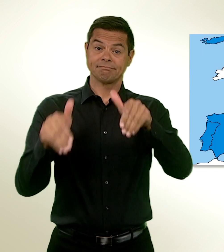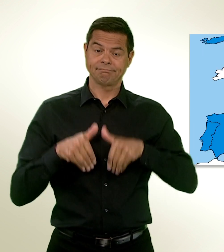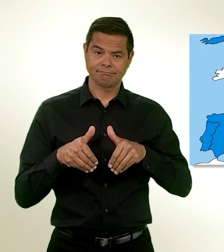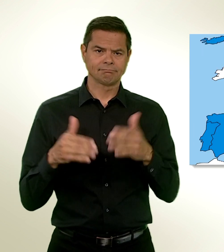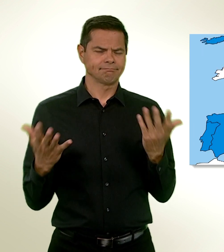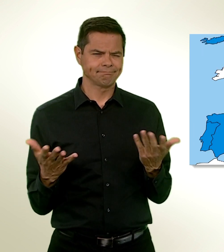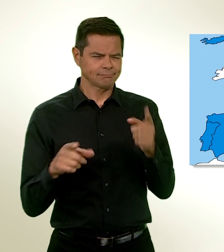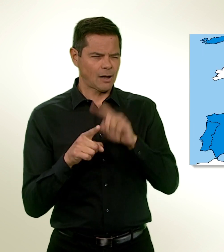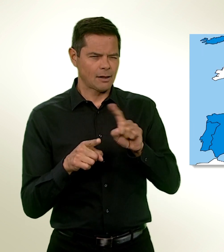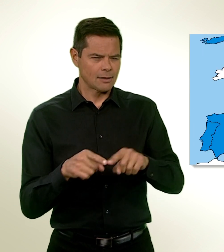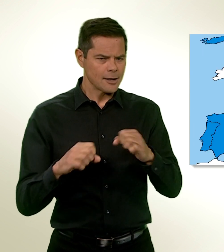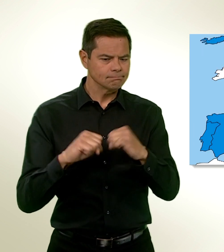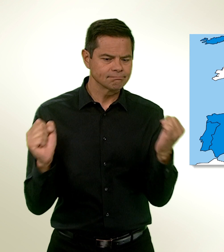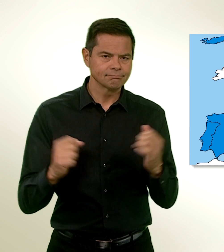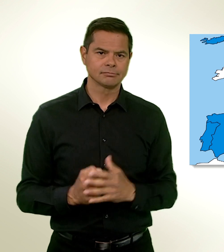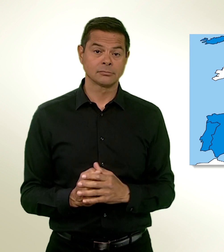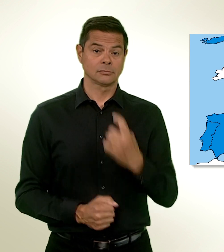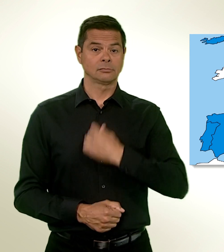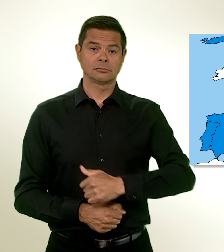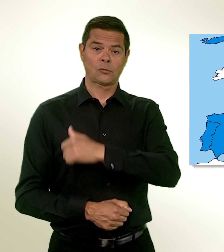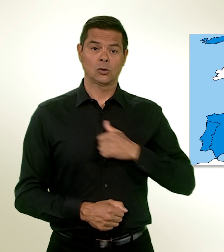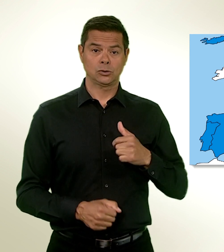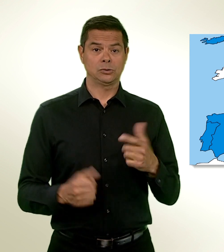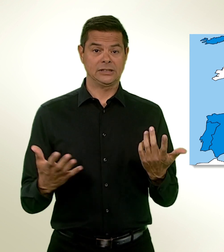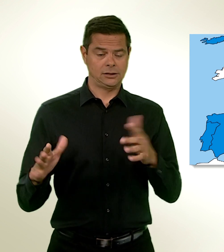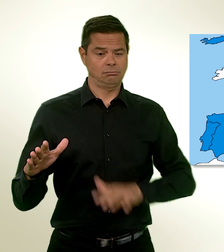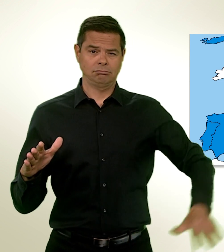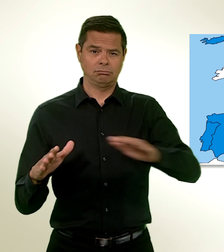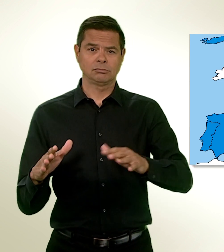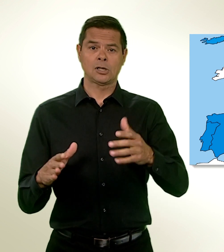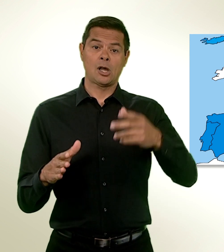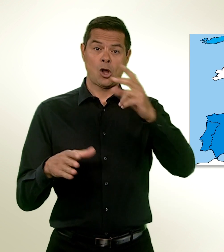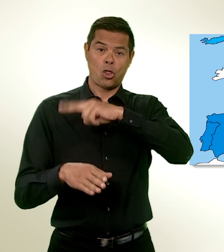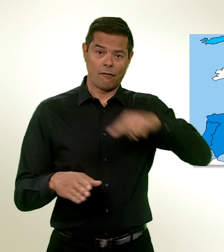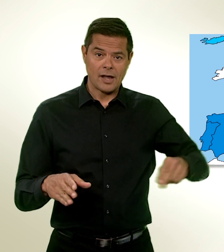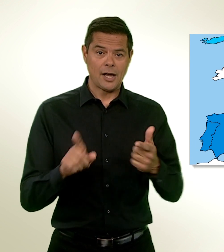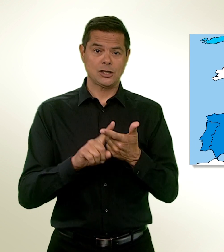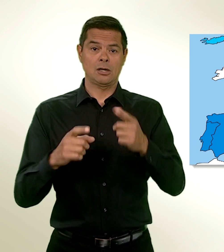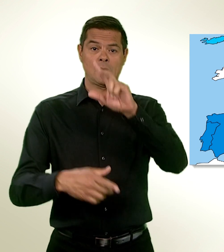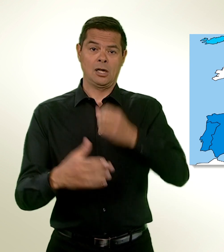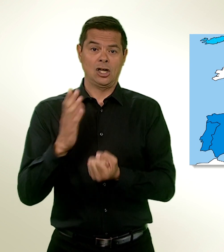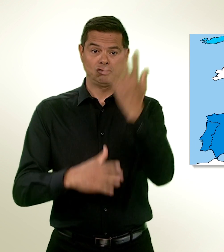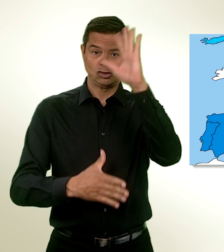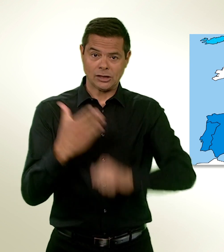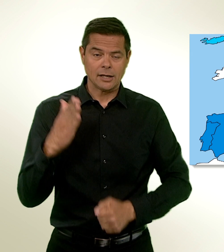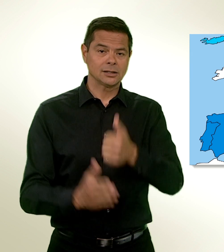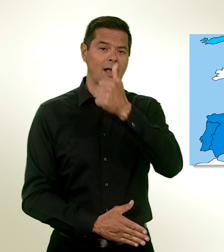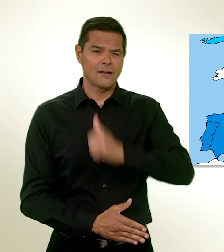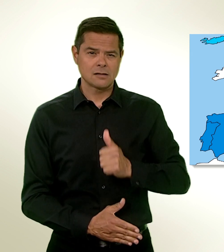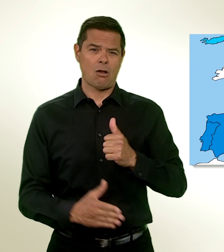La Suisse, comme la plupart des États de l'UE, la Norvège, l'Islande et le Liechtenstein, appartient à l'espace Schengen, au